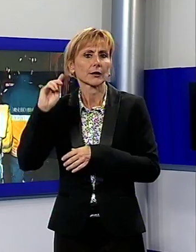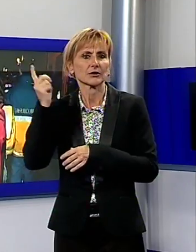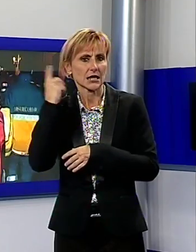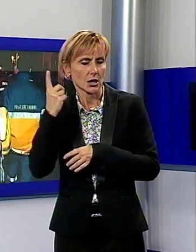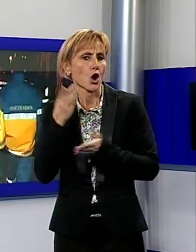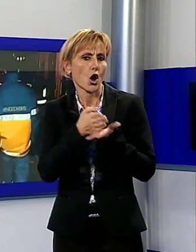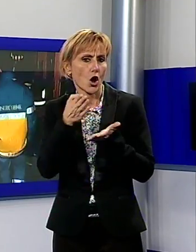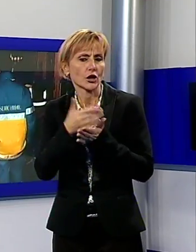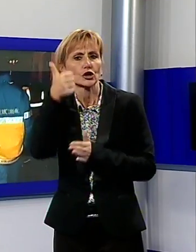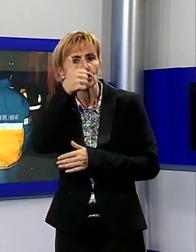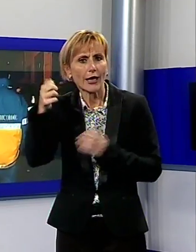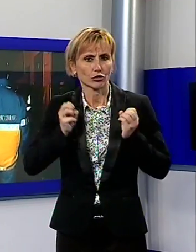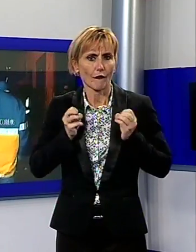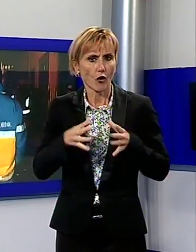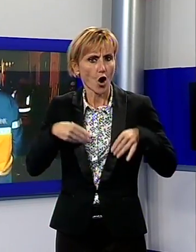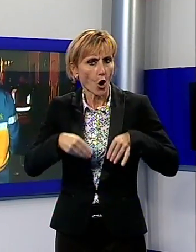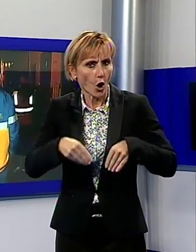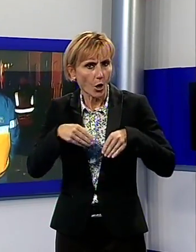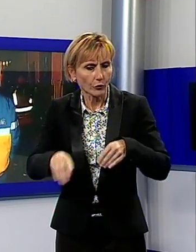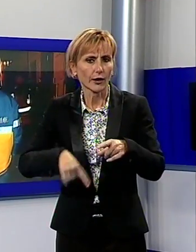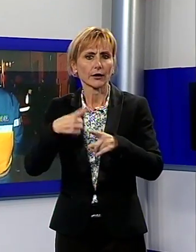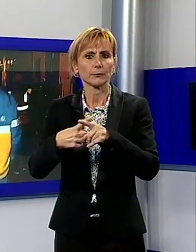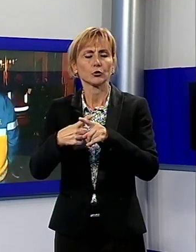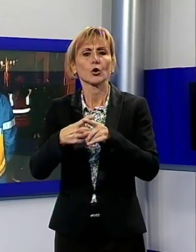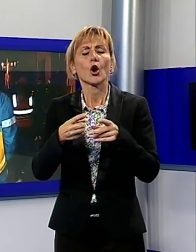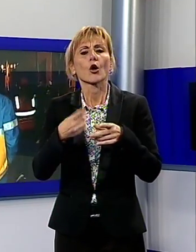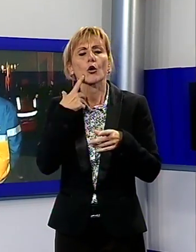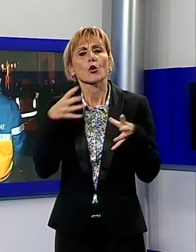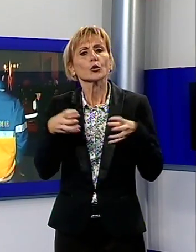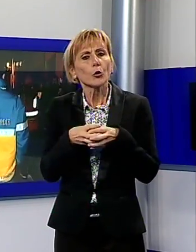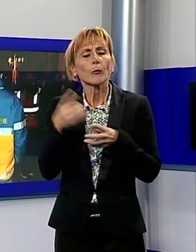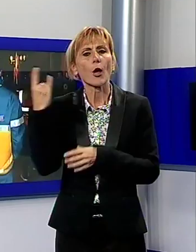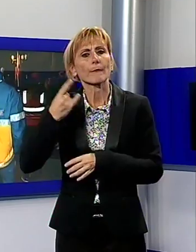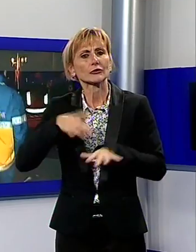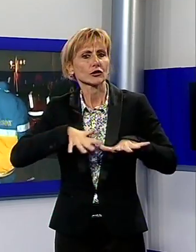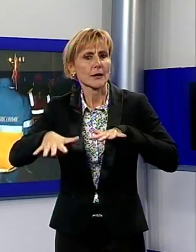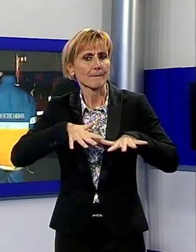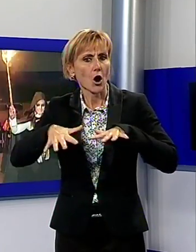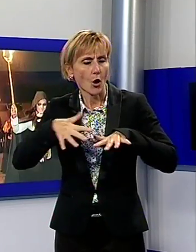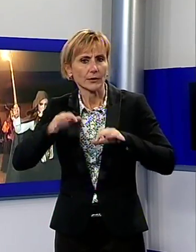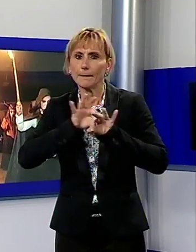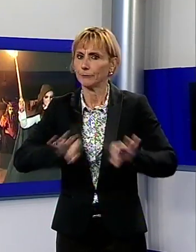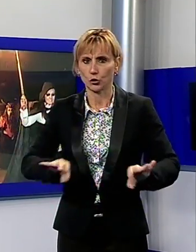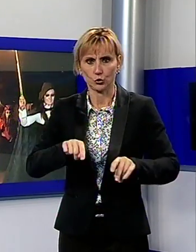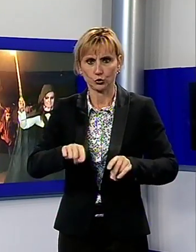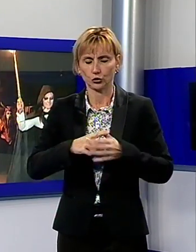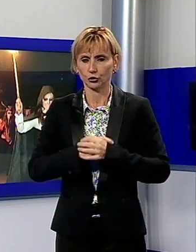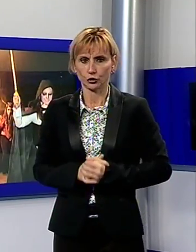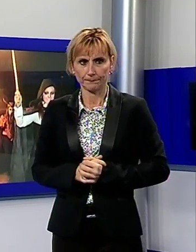con oltre 100 volontari e alcune unità di emergenza mobile all'interno della manifestazione. Alla fine, come ogni anno,